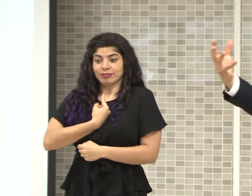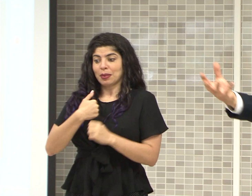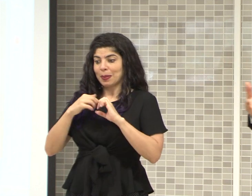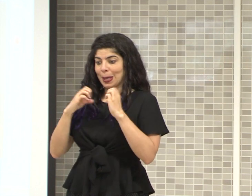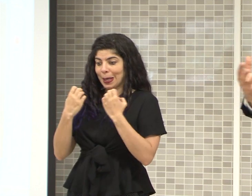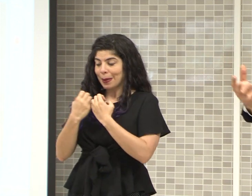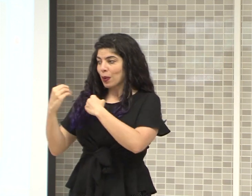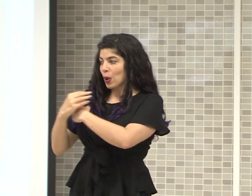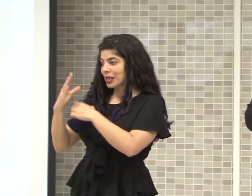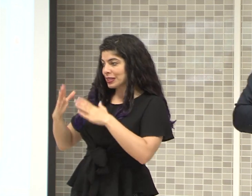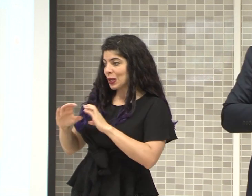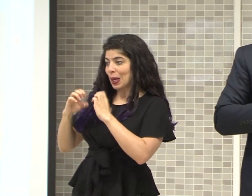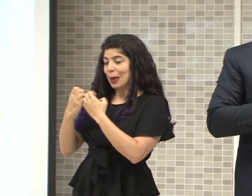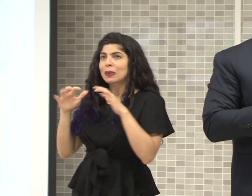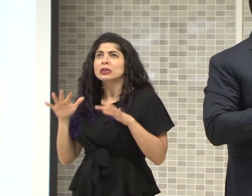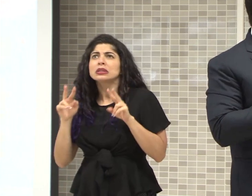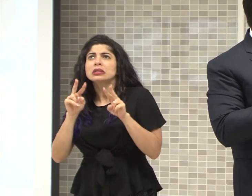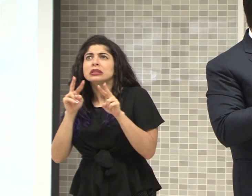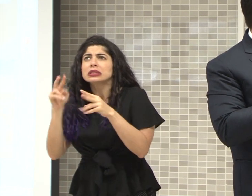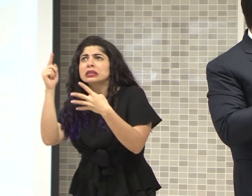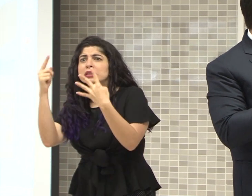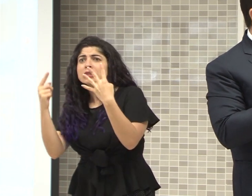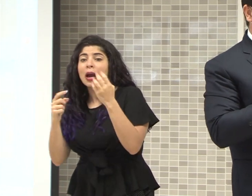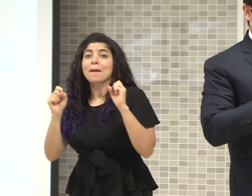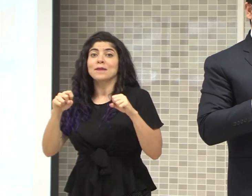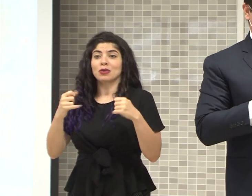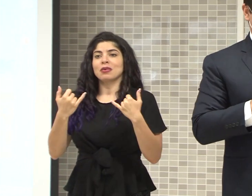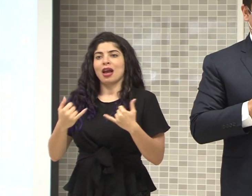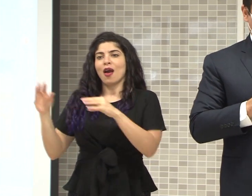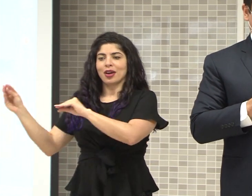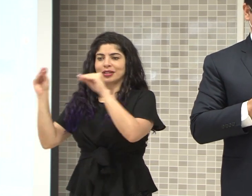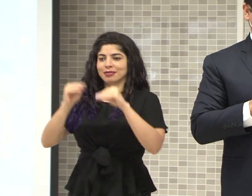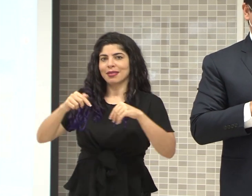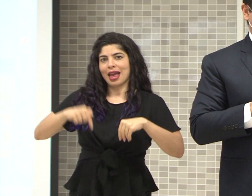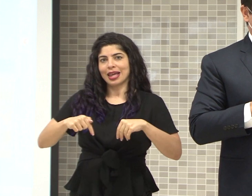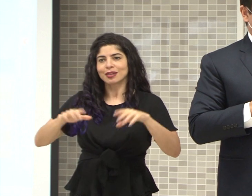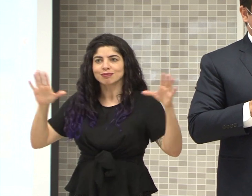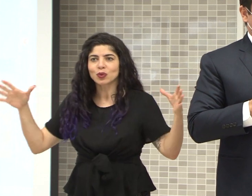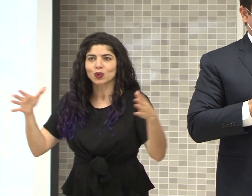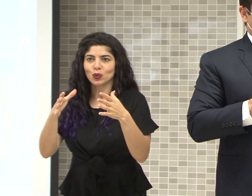equipo, con los asesores, con el gabinete, será probablemente lo que nos tocará ver aquí, en conjunto.